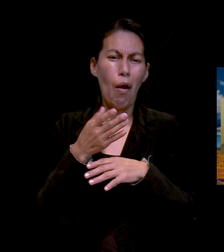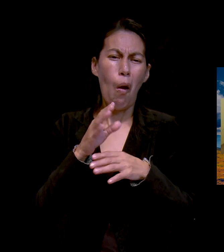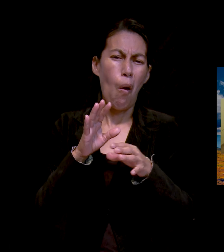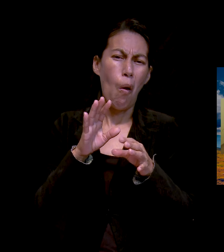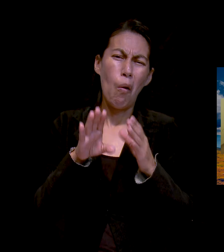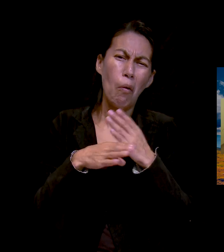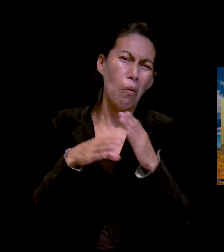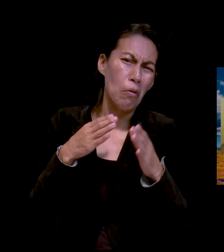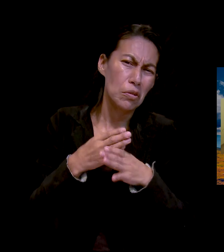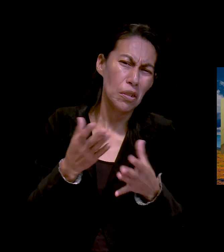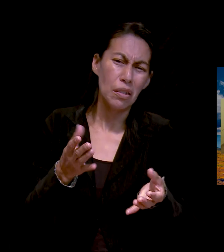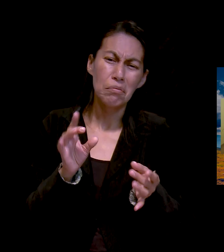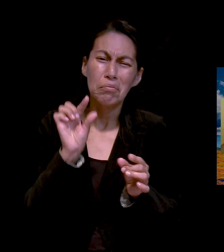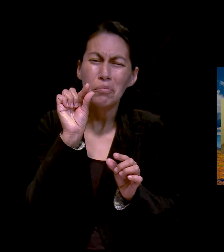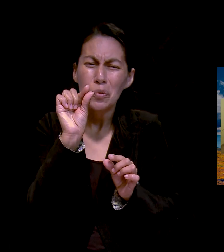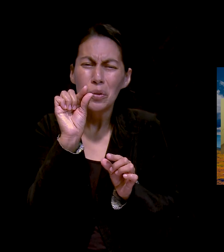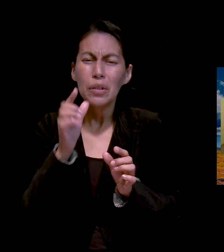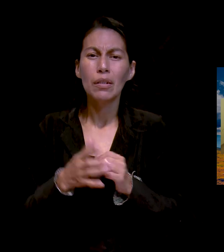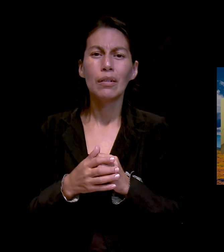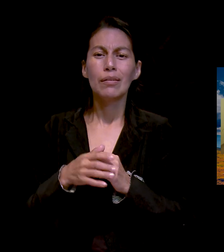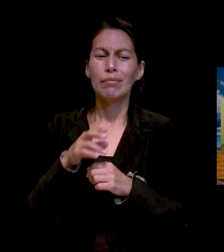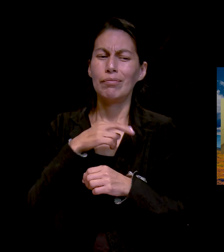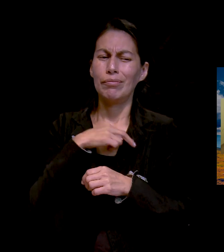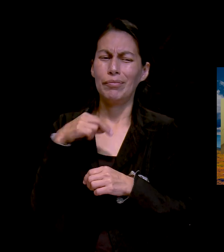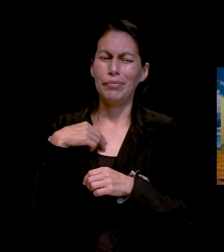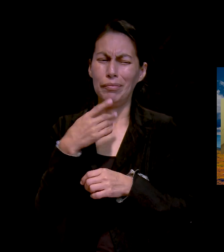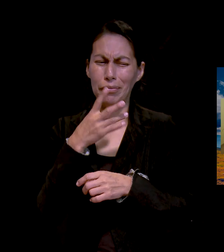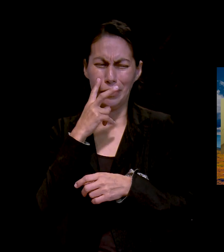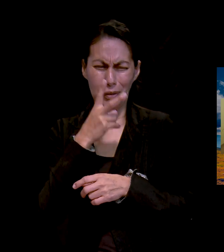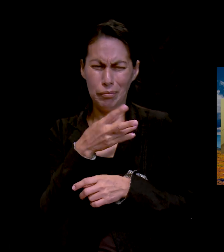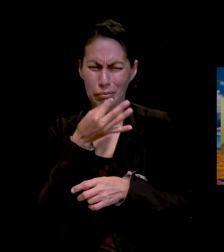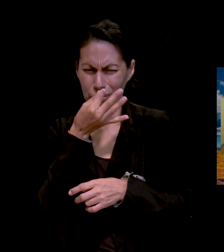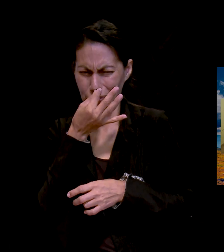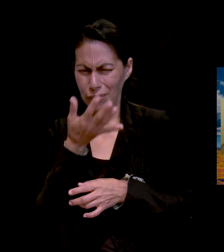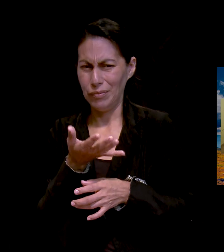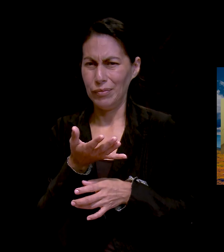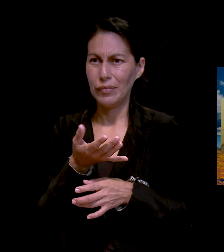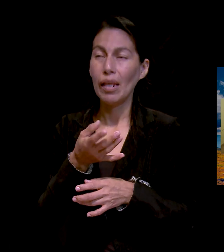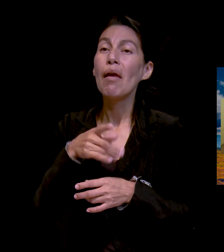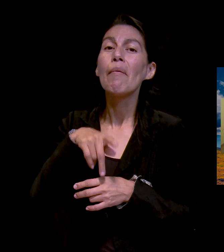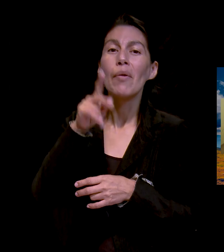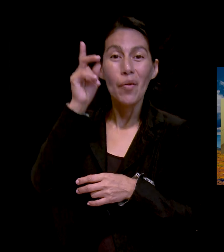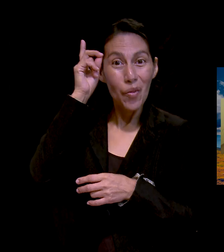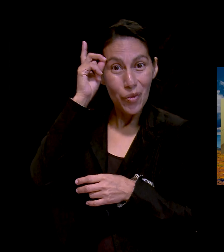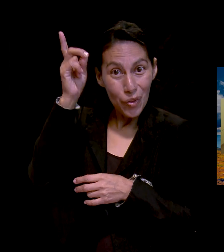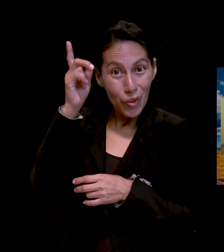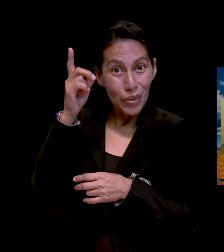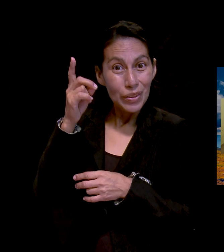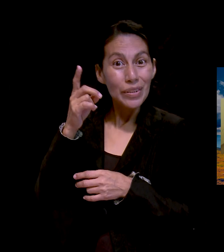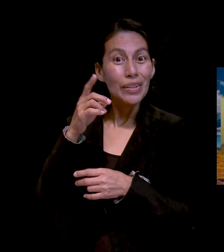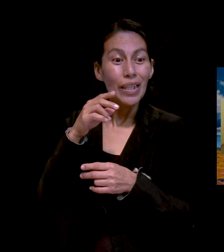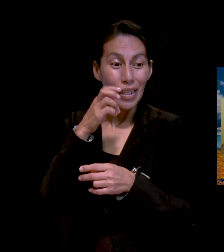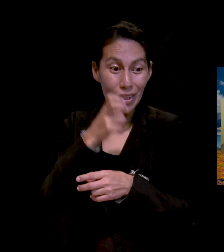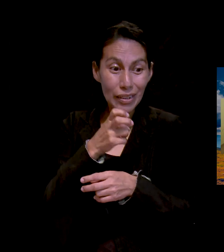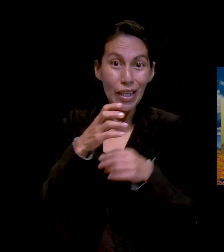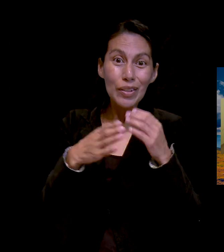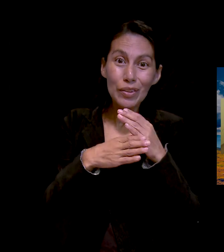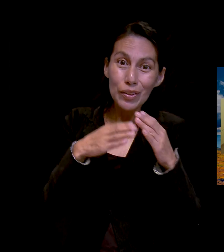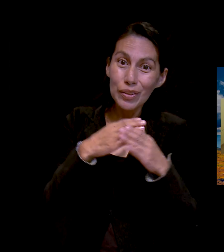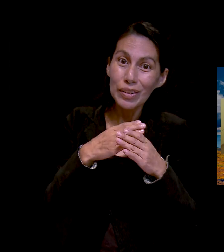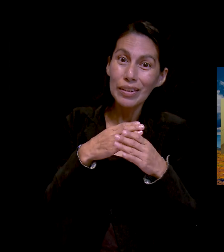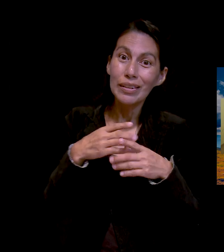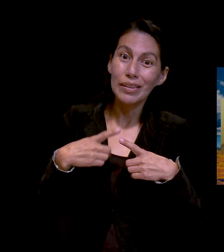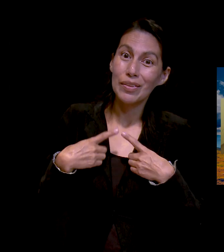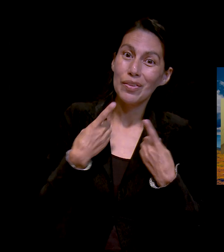Pues Dios se ocupó de esas cosas que ella quería. Una de esas cosas era que ella no quería morir en viernes.